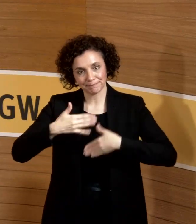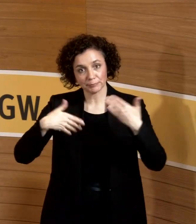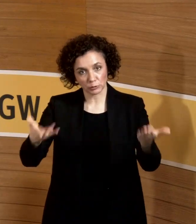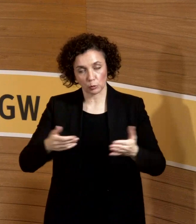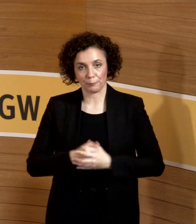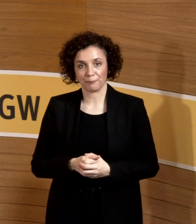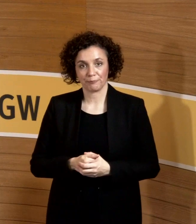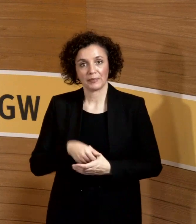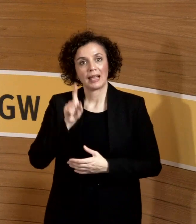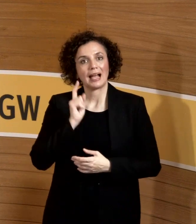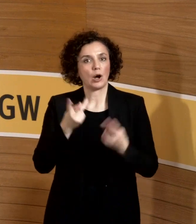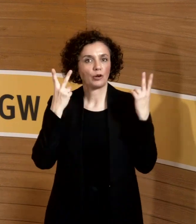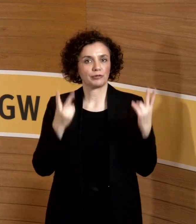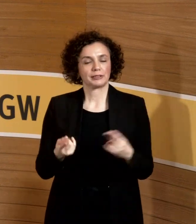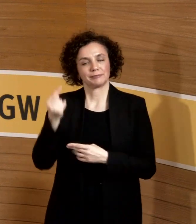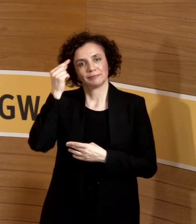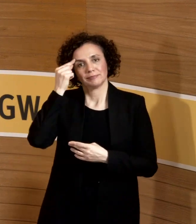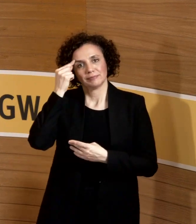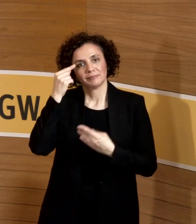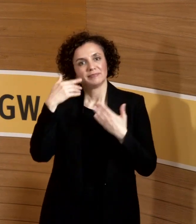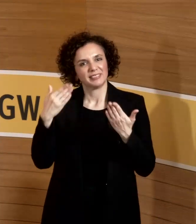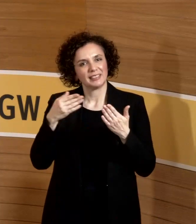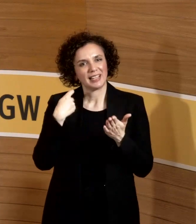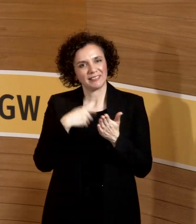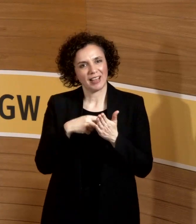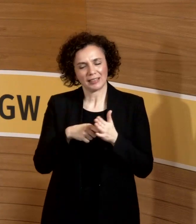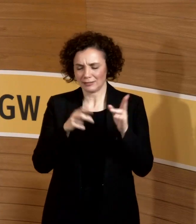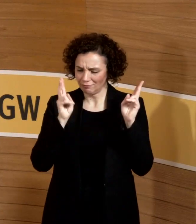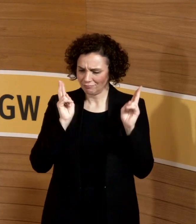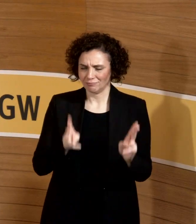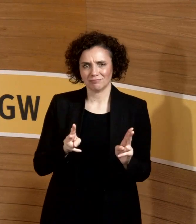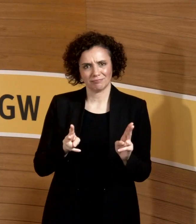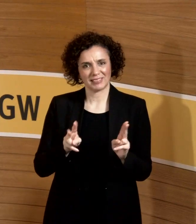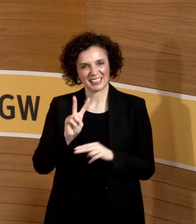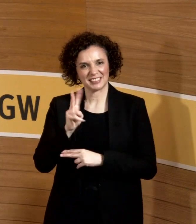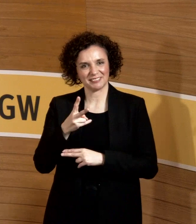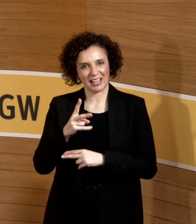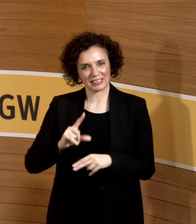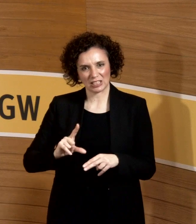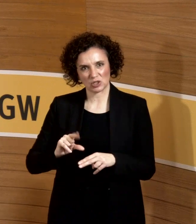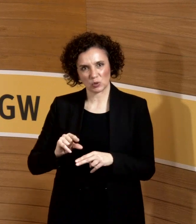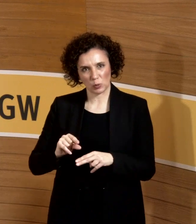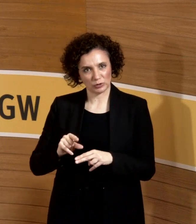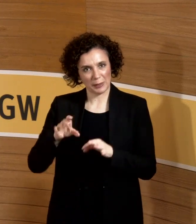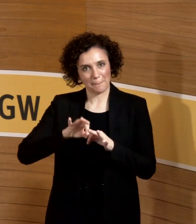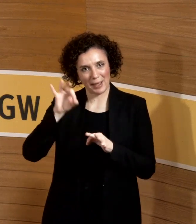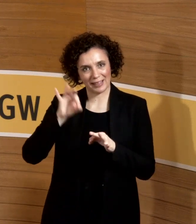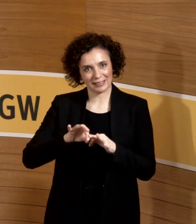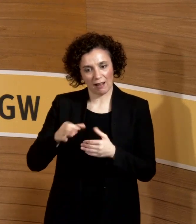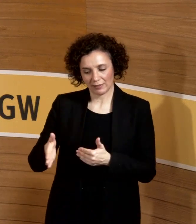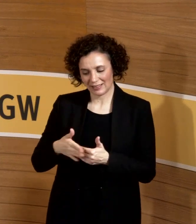dass diese Werte nicht aus einer tatsächlichen Expositionsermittlung mit dem zweiten Dosimeter an der Gebärmutter